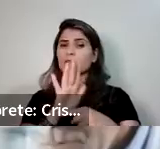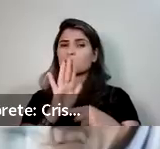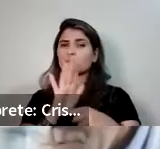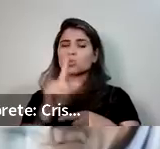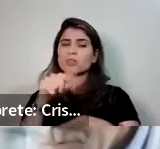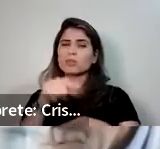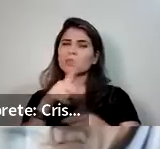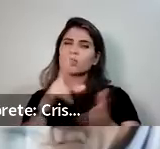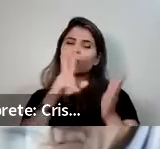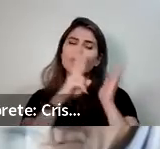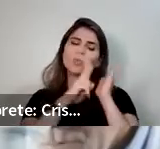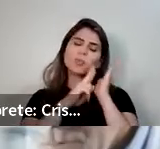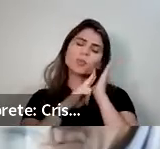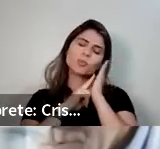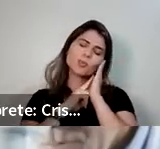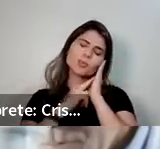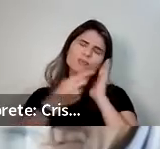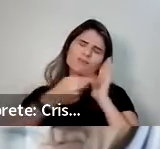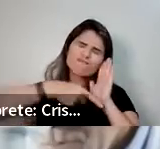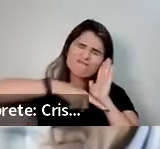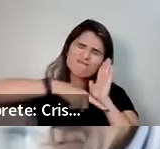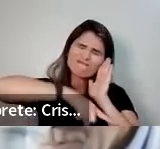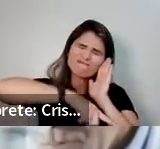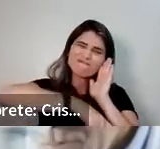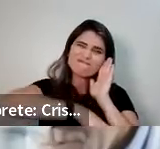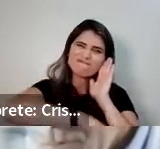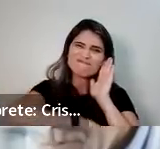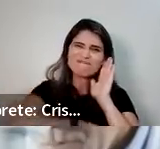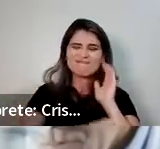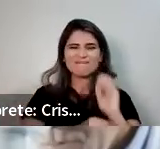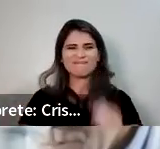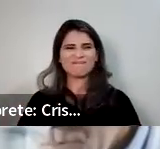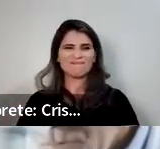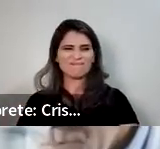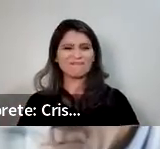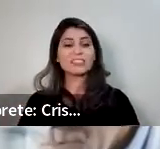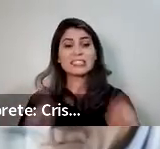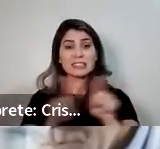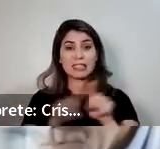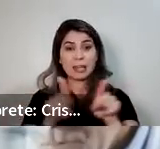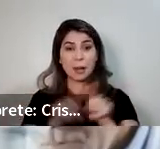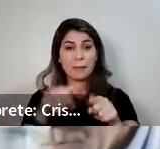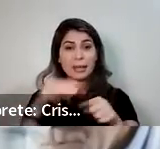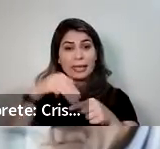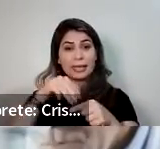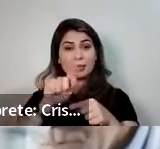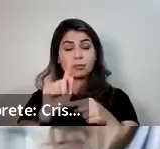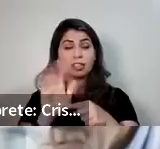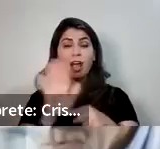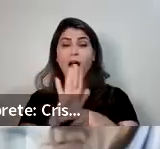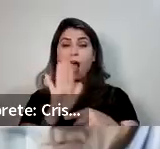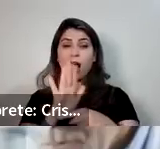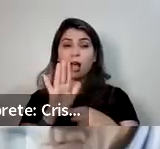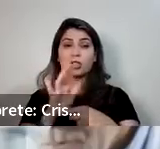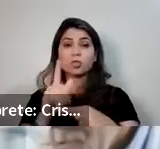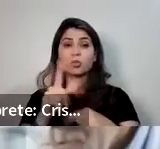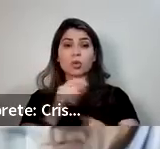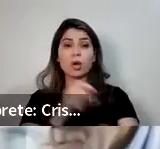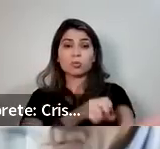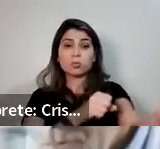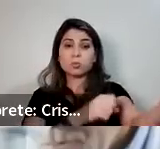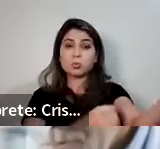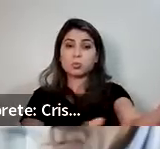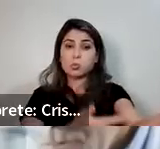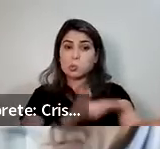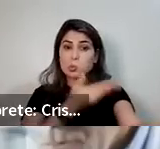profundo e reparador. Olha só a pressão arterial. É um relaxamento natural vascular, auxilia no